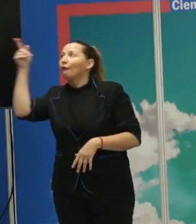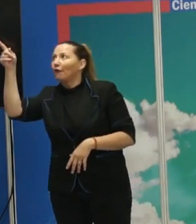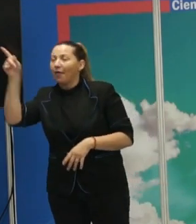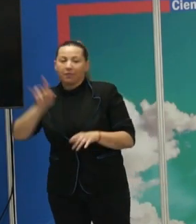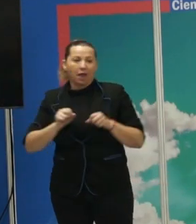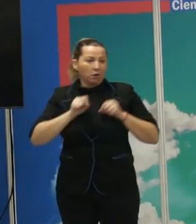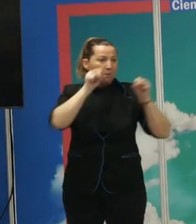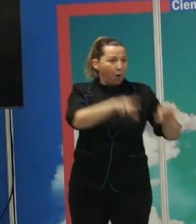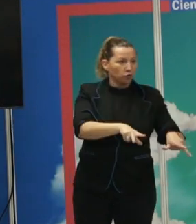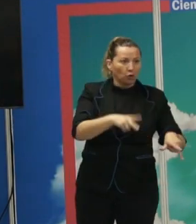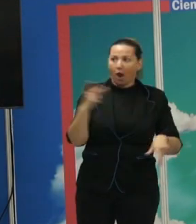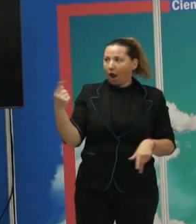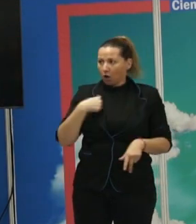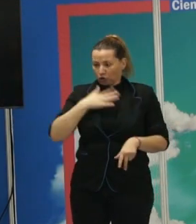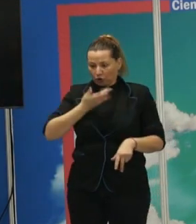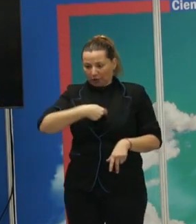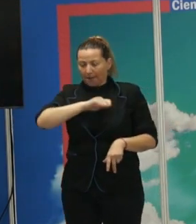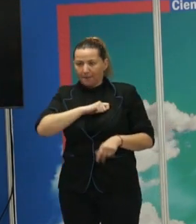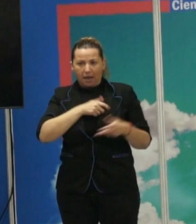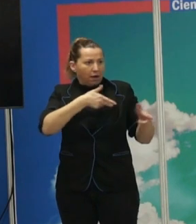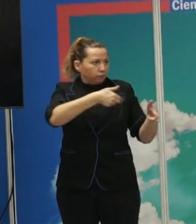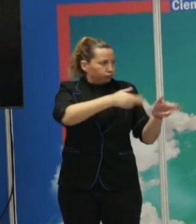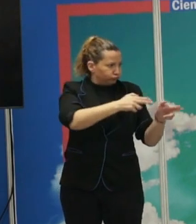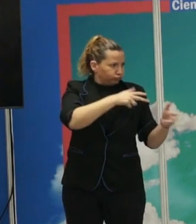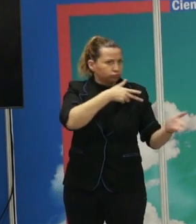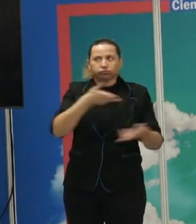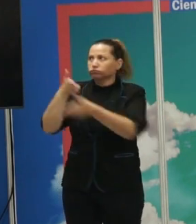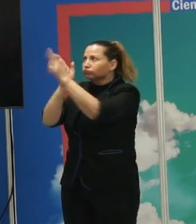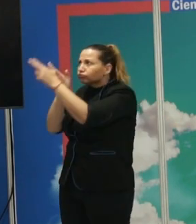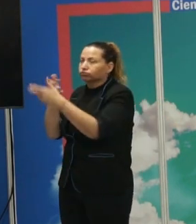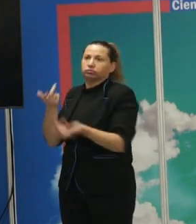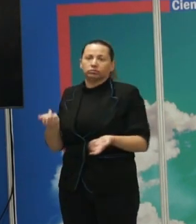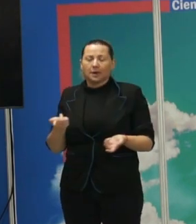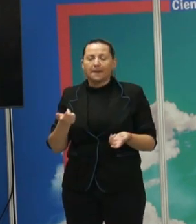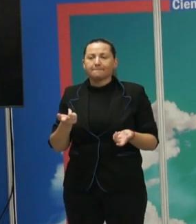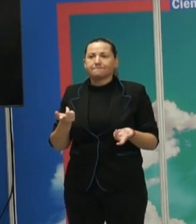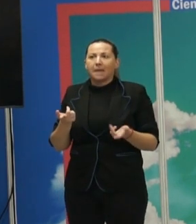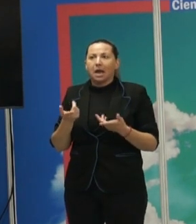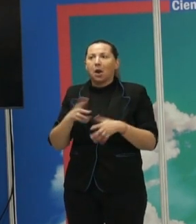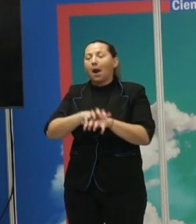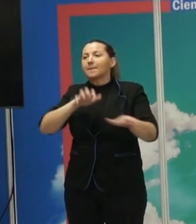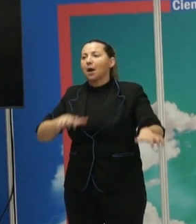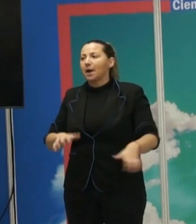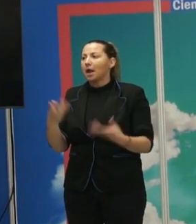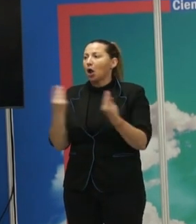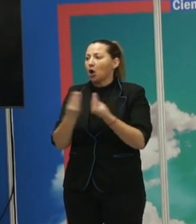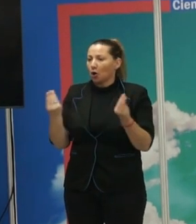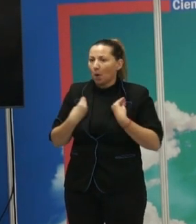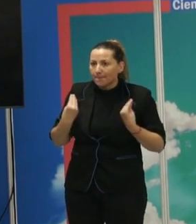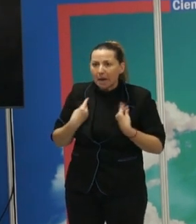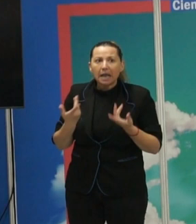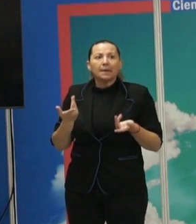con Portugal, por ejemplo, pero en otras ocasiones, en la mayor parte, vives, convives y interaccionas.